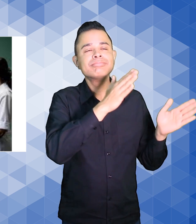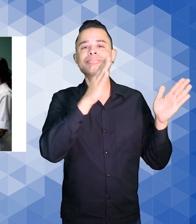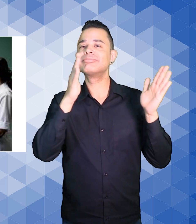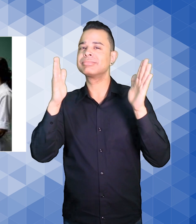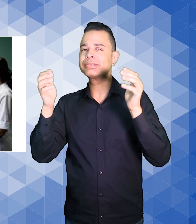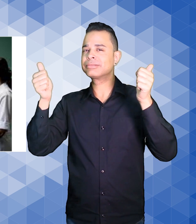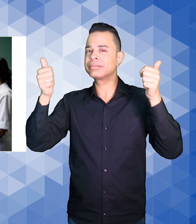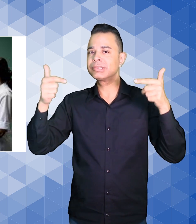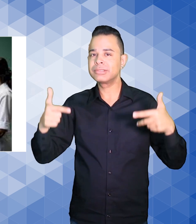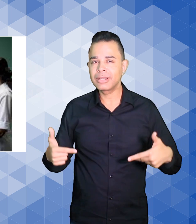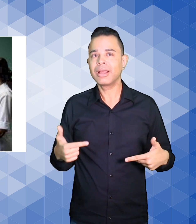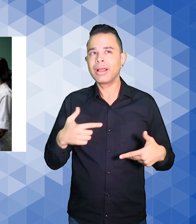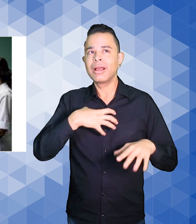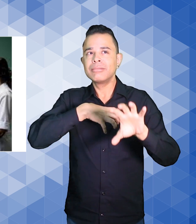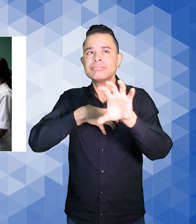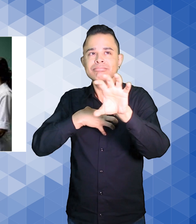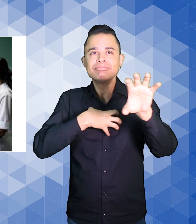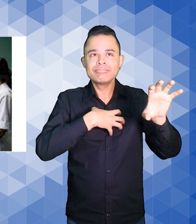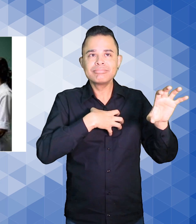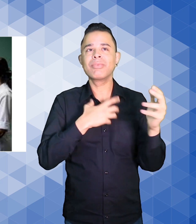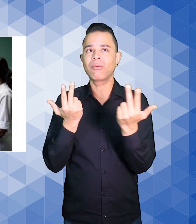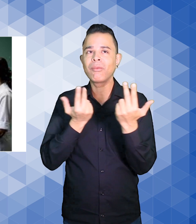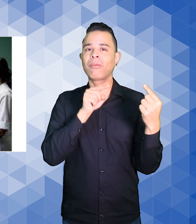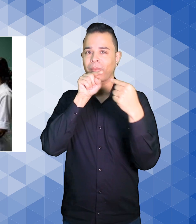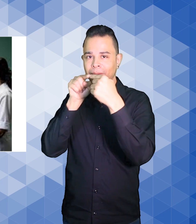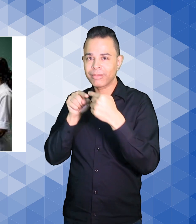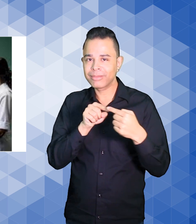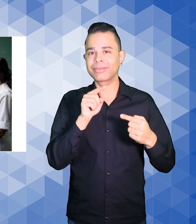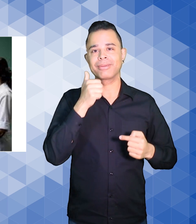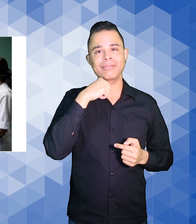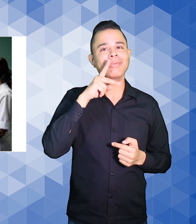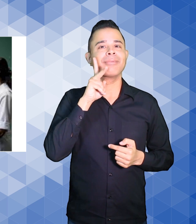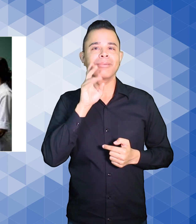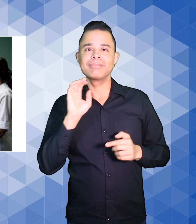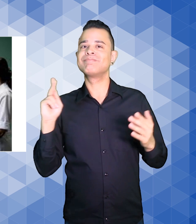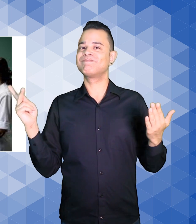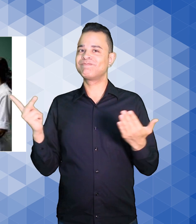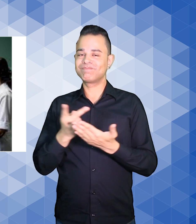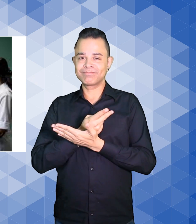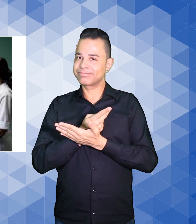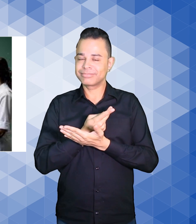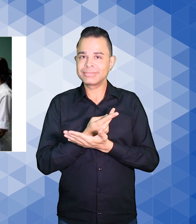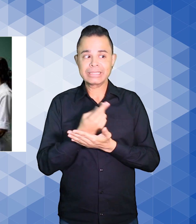sentimentos reais aos quais os pais são submetidos quando recebem a notícia.